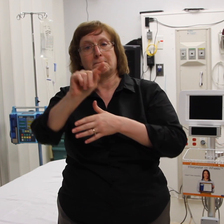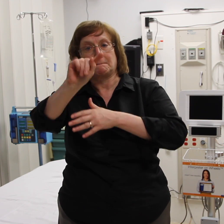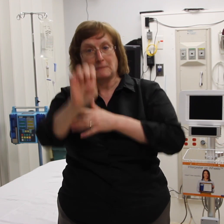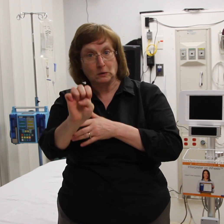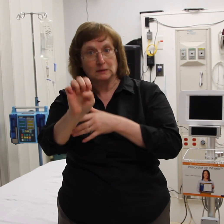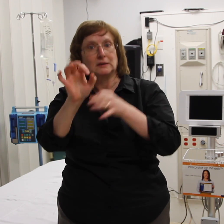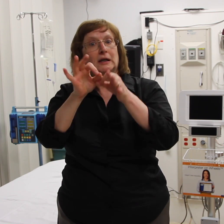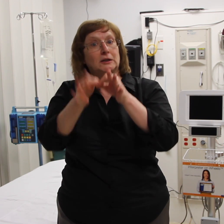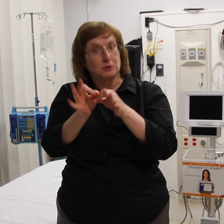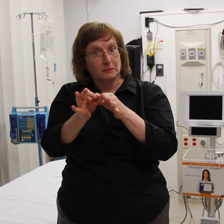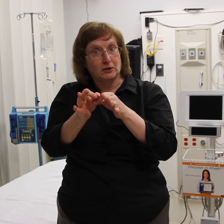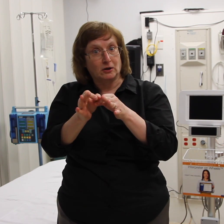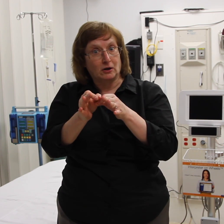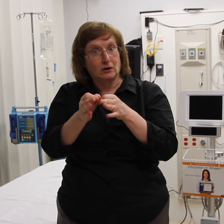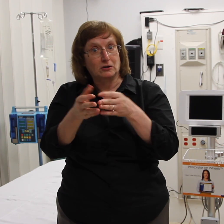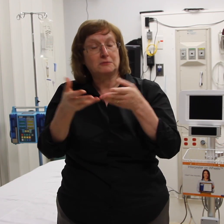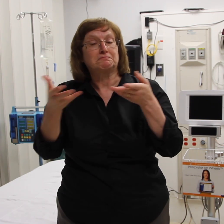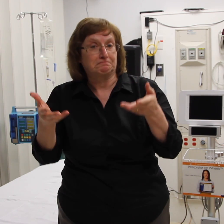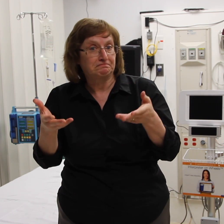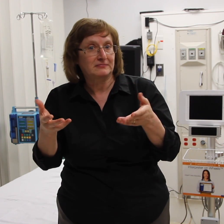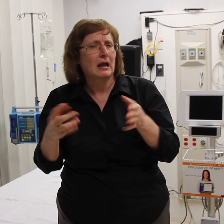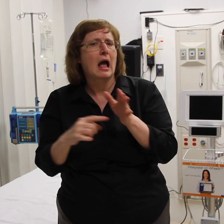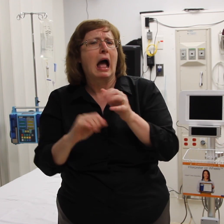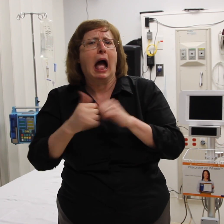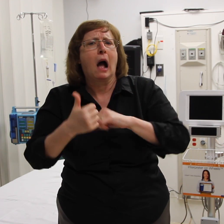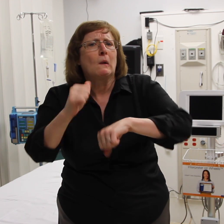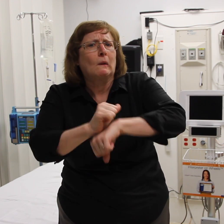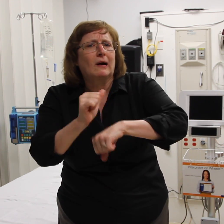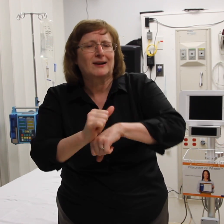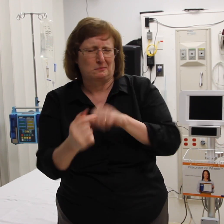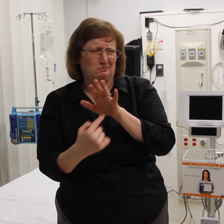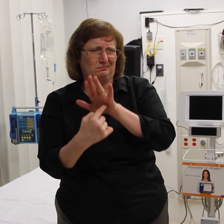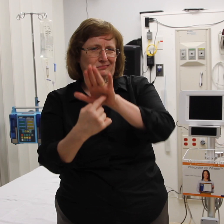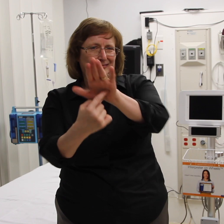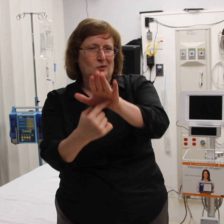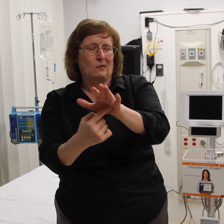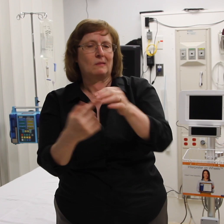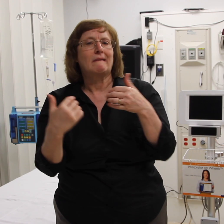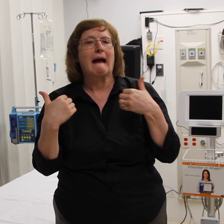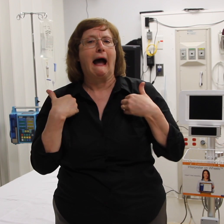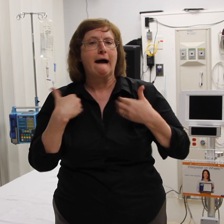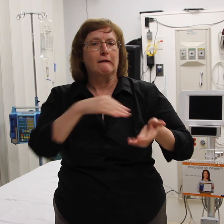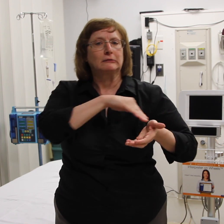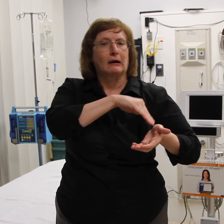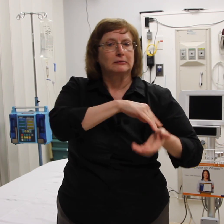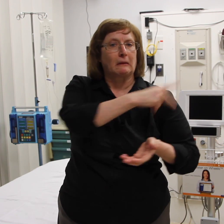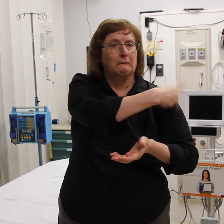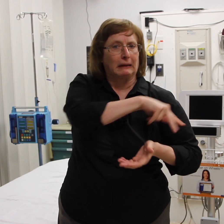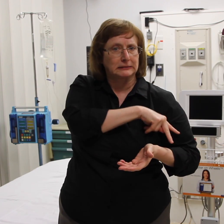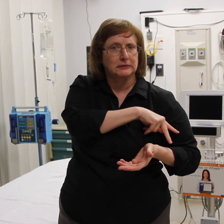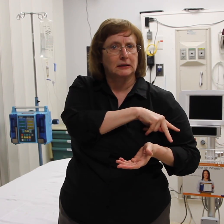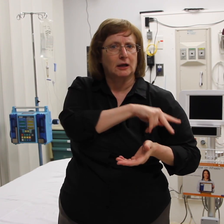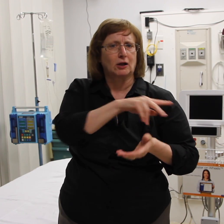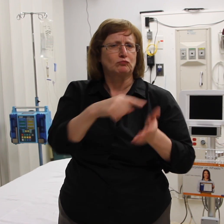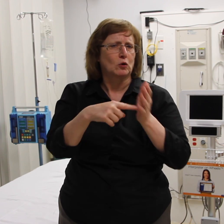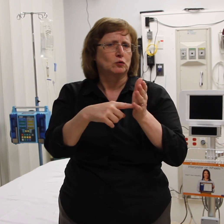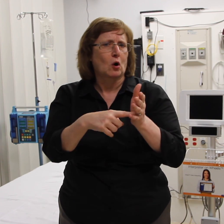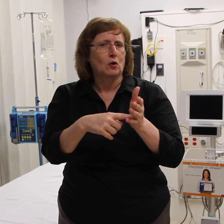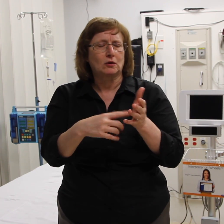Le demostraré cómo funciona. Supongamos que el intérprete no se presentó o no había ninguno disponible.